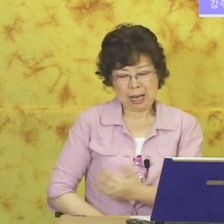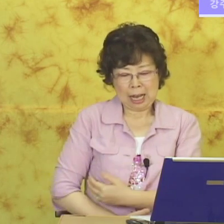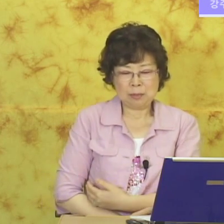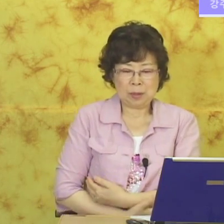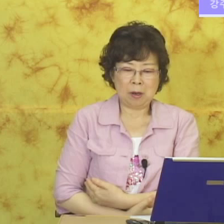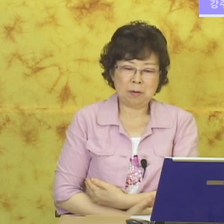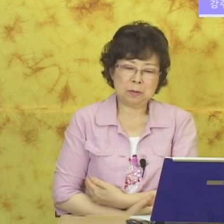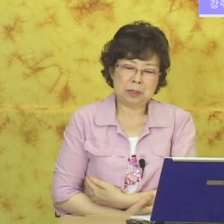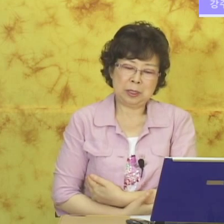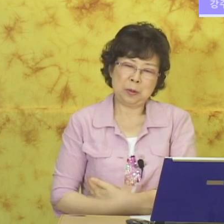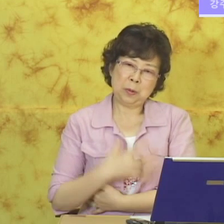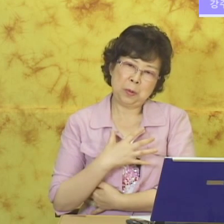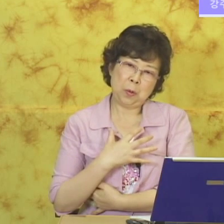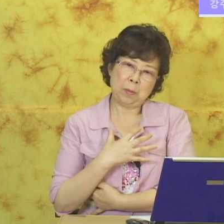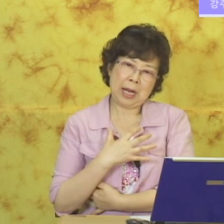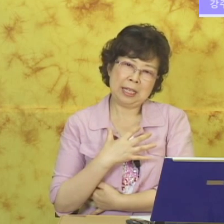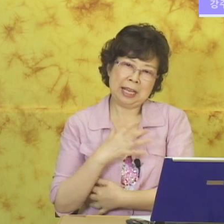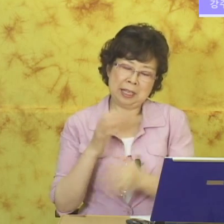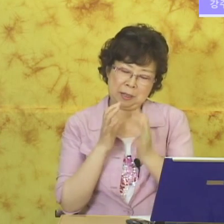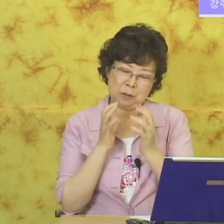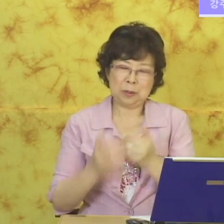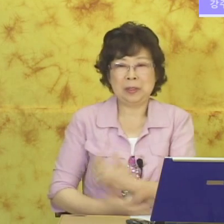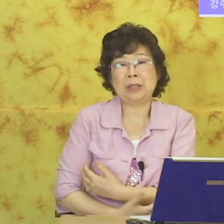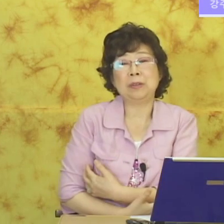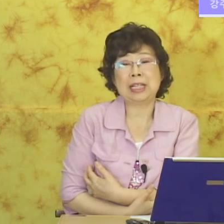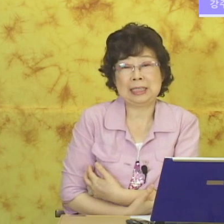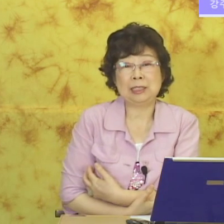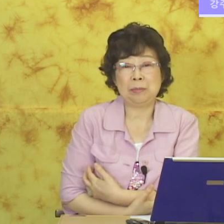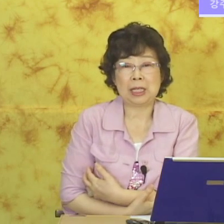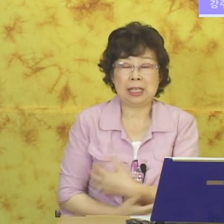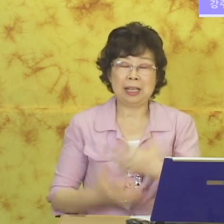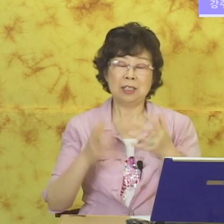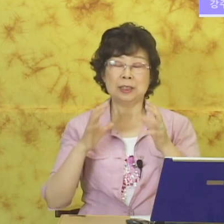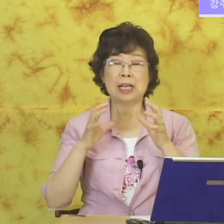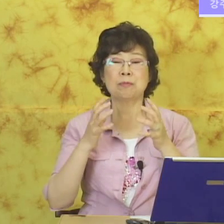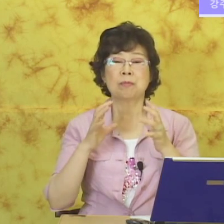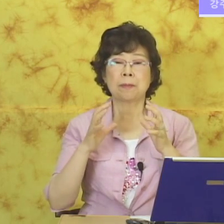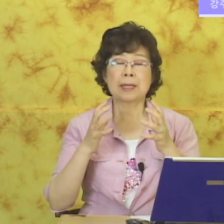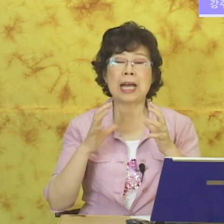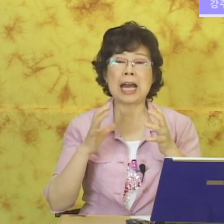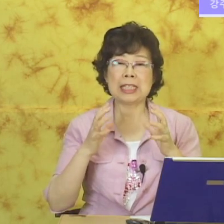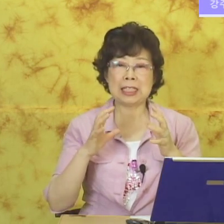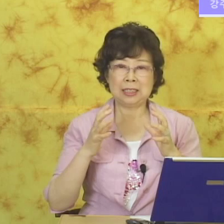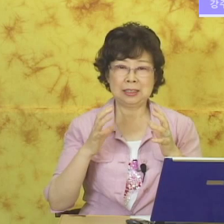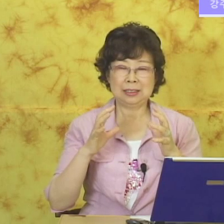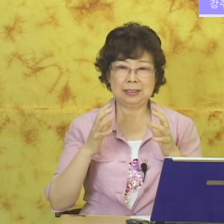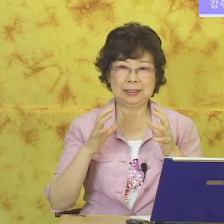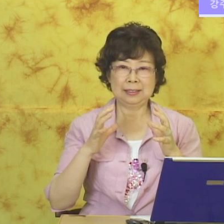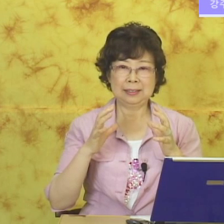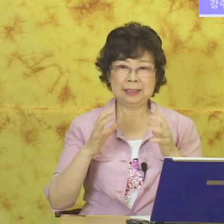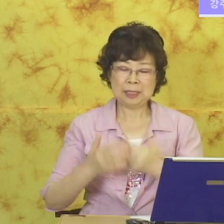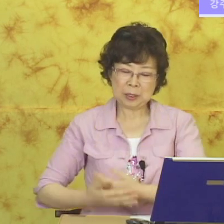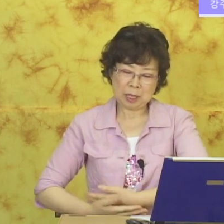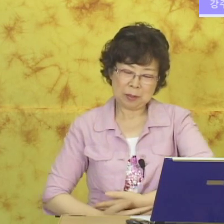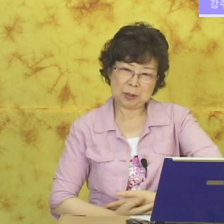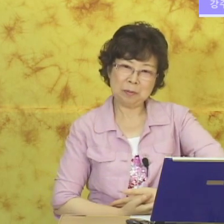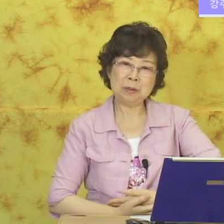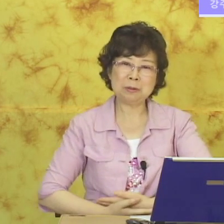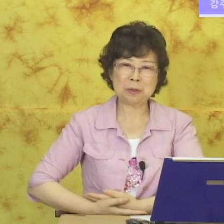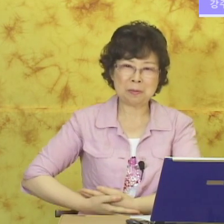안으면 얼굴, 요구만한 애기 얼굴이 여기 오지 않습니까? 예. 자 아기. 자 이렇게 하면 미국 소